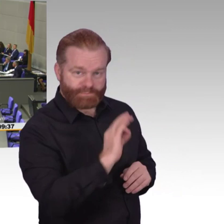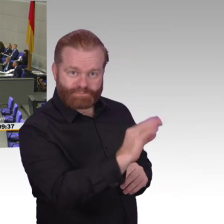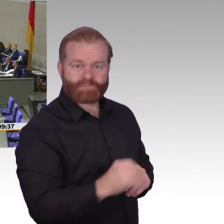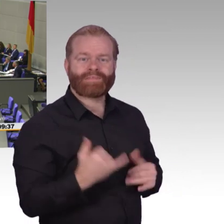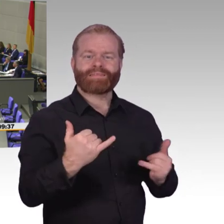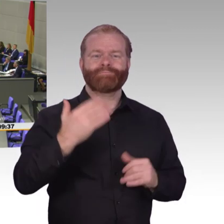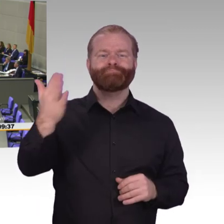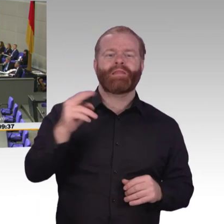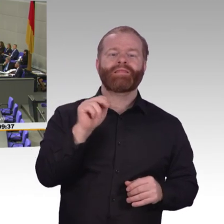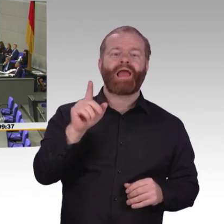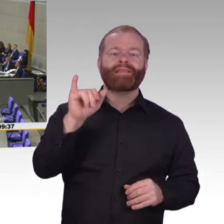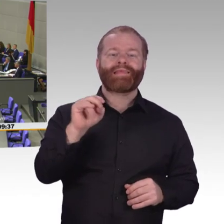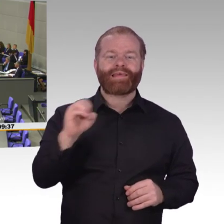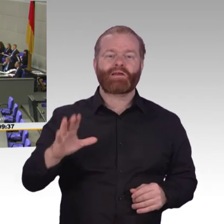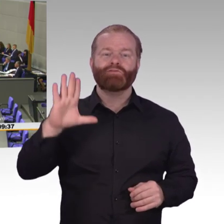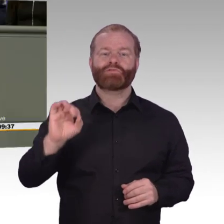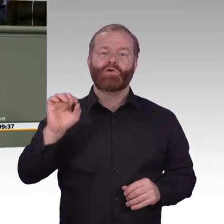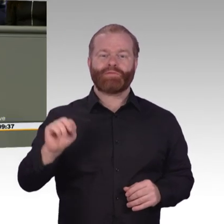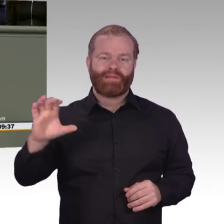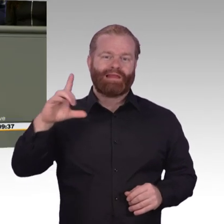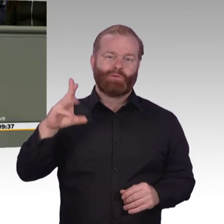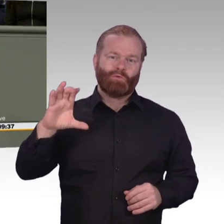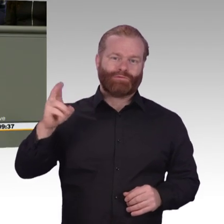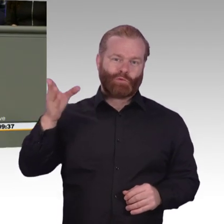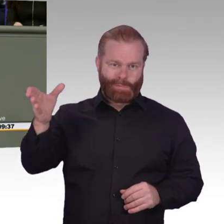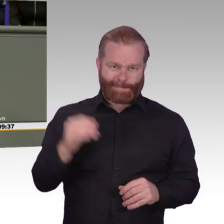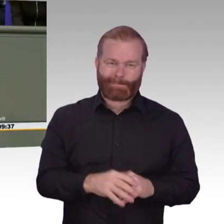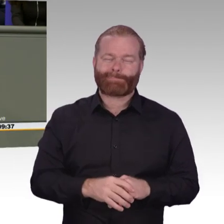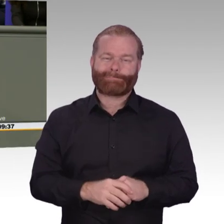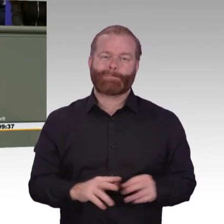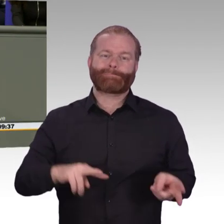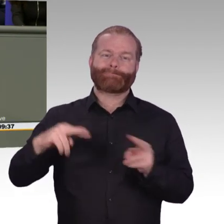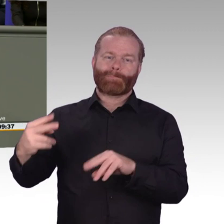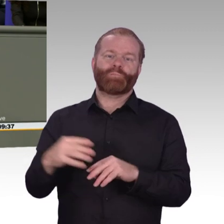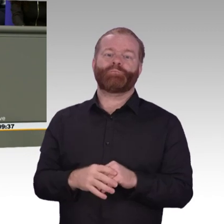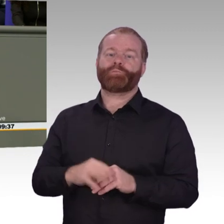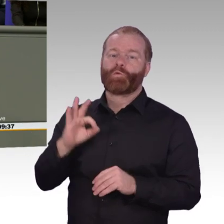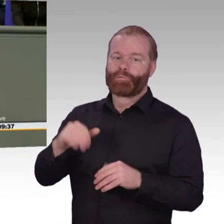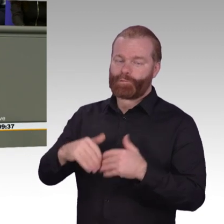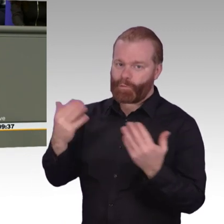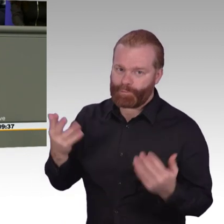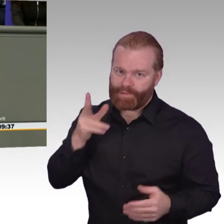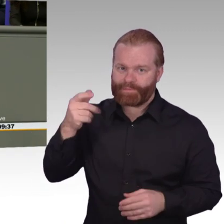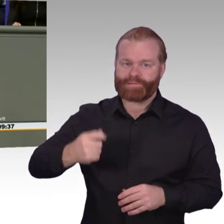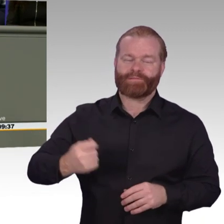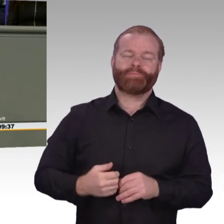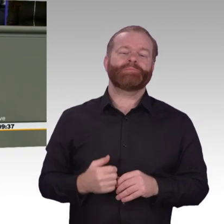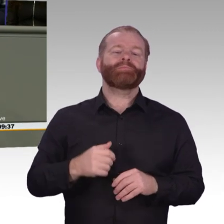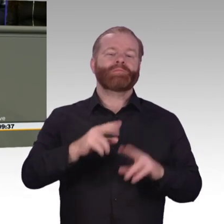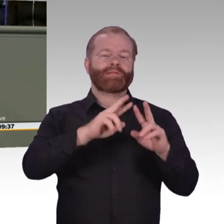über die Umsetzungsstrategie der Bundesregierung zu beraten, die ja im November vergangenen Jahres vorgelegt worden ist. Und wenn die